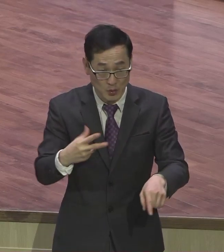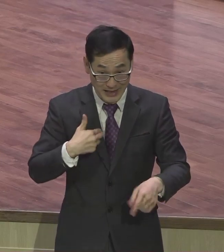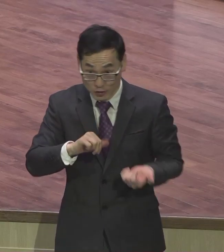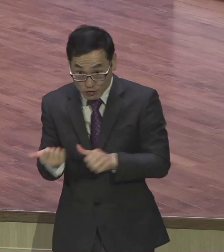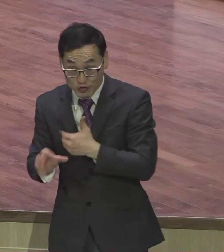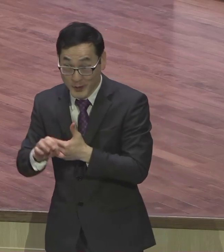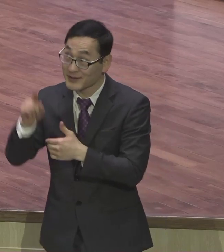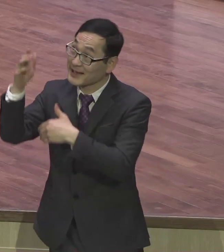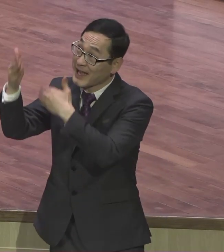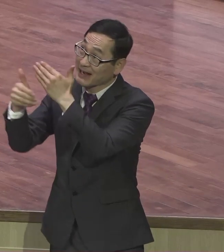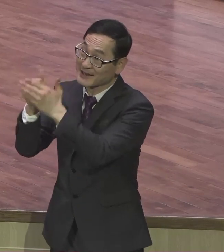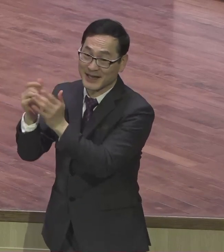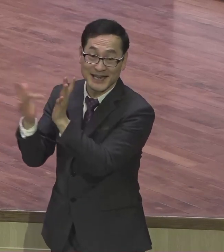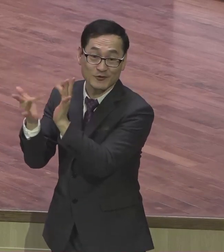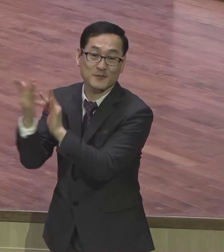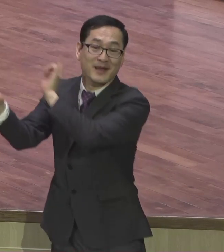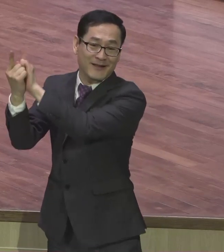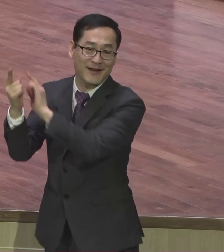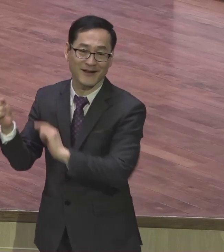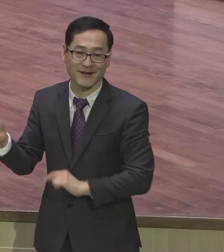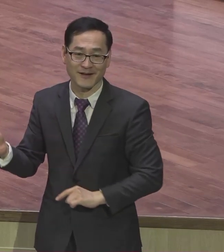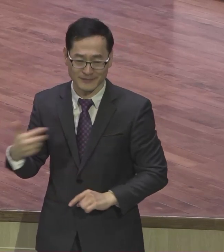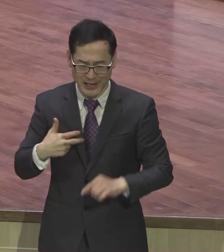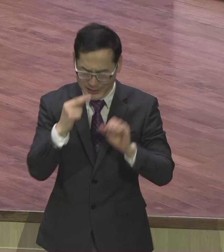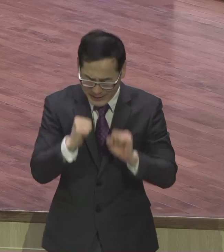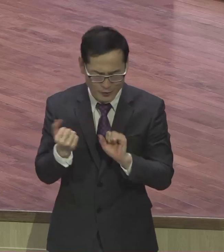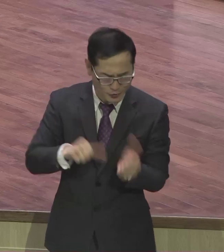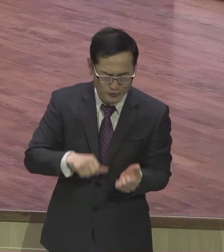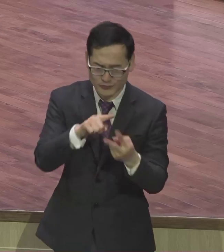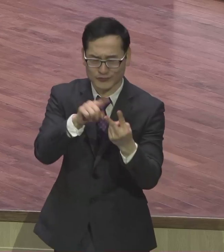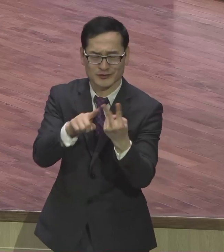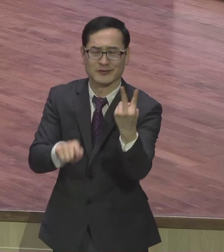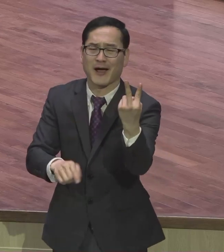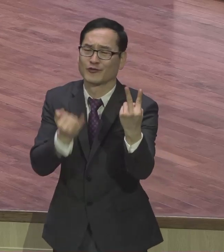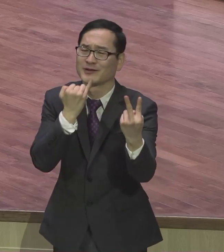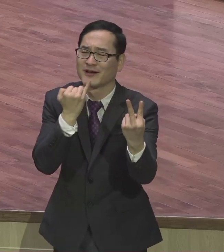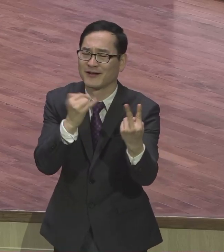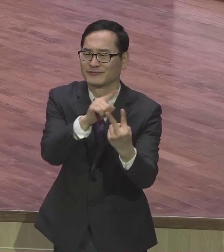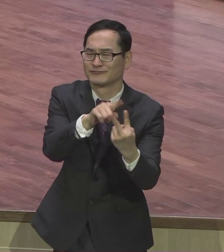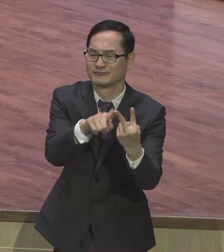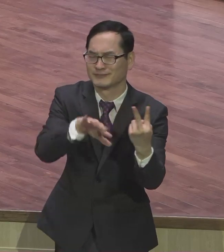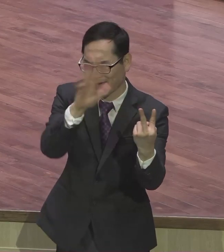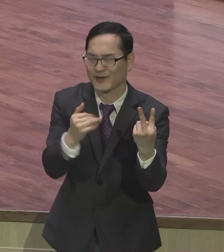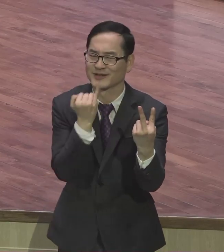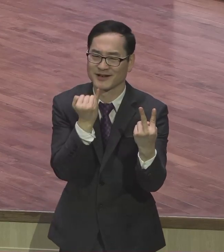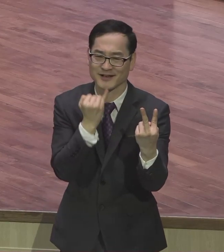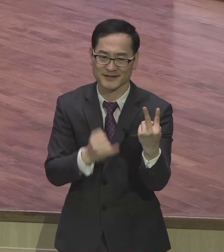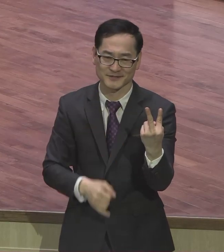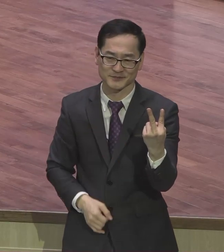사느냐 죽느냐 하는 것은 전혀 중요하지 않다 우리 교회